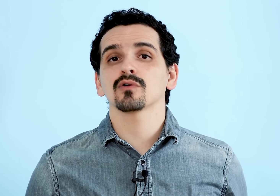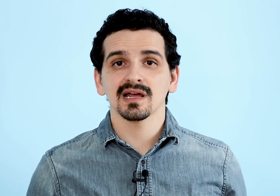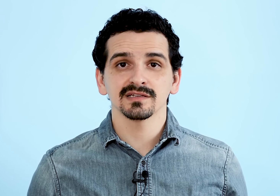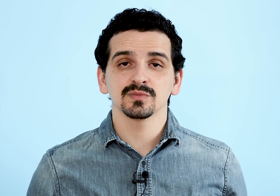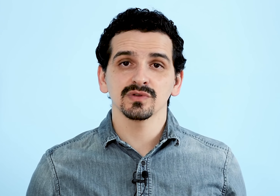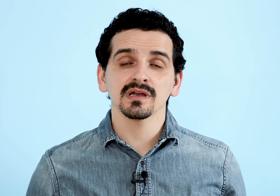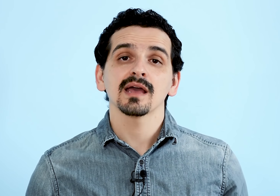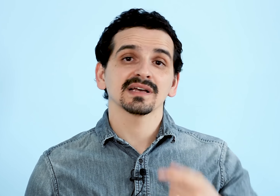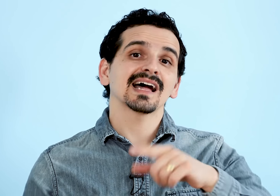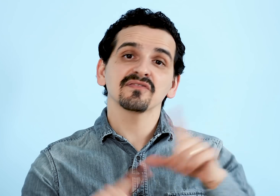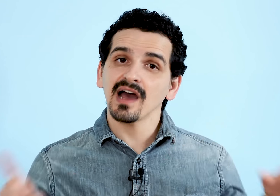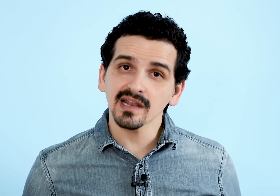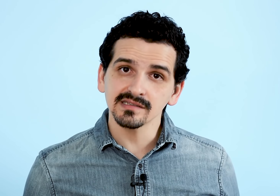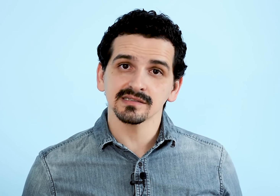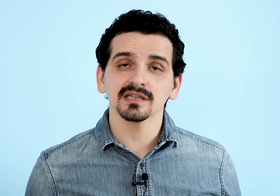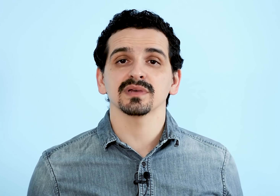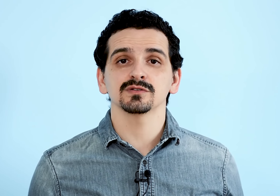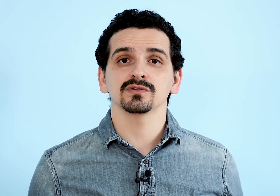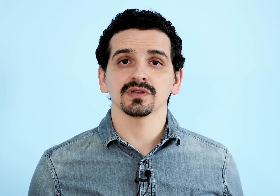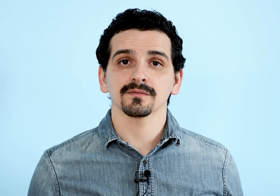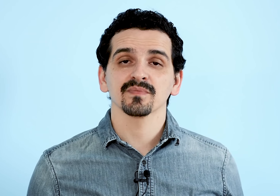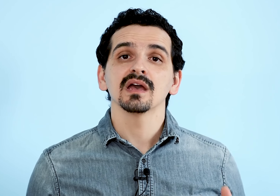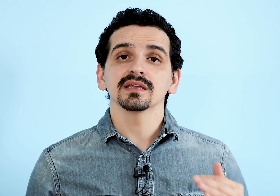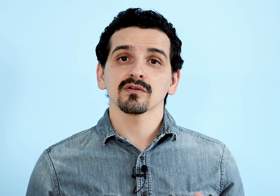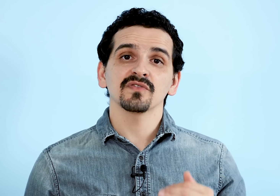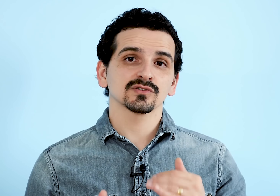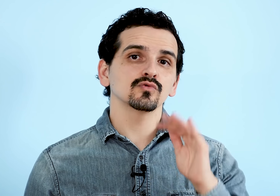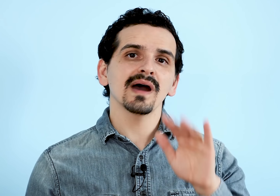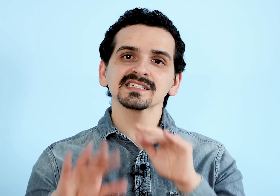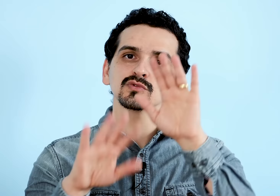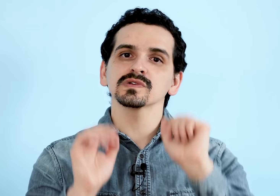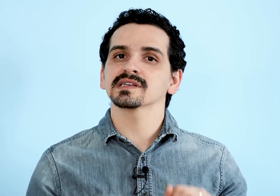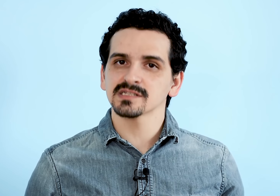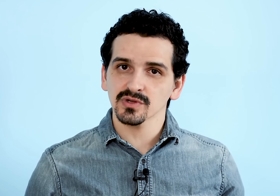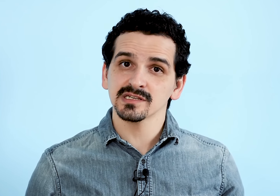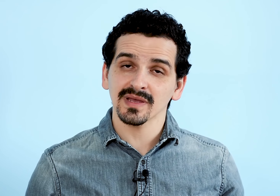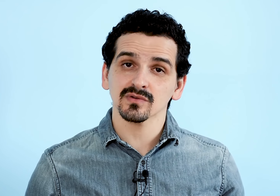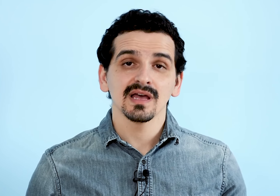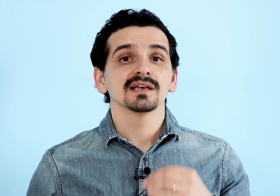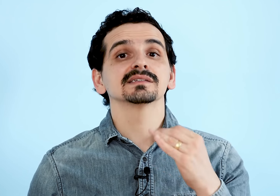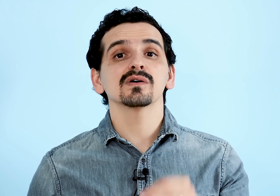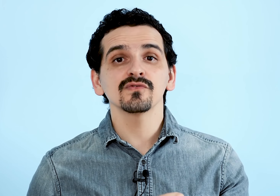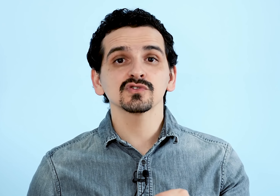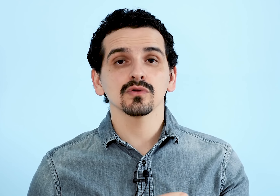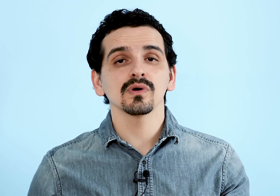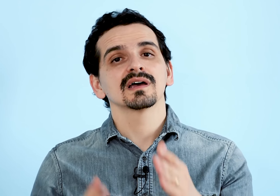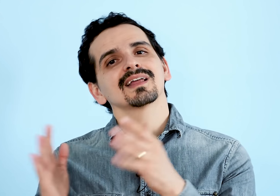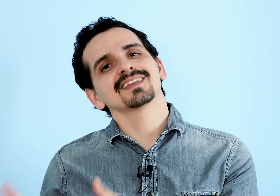ecolalia diminuir, mas da fala em si também diminuir. Então eu faço no máximo duas vezes esse procedimento. Se não funcionou, na